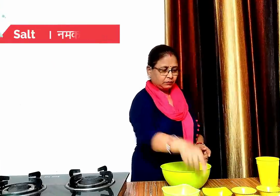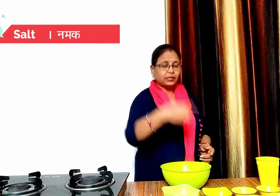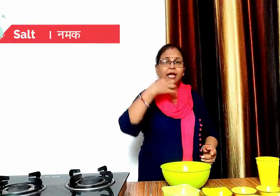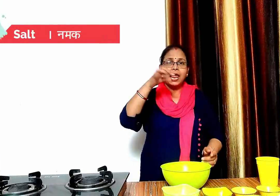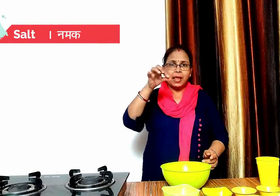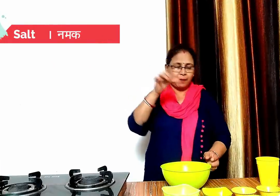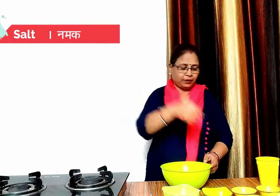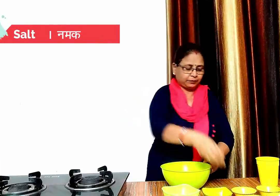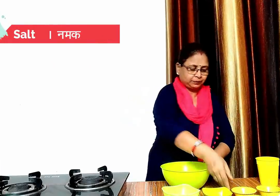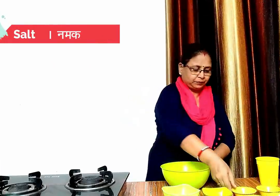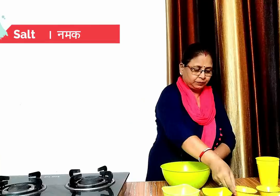स्वादनुसा नमक